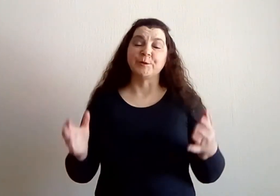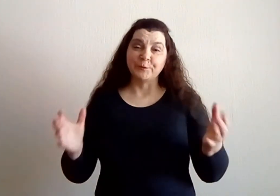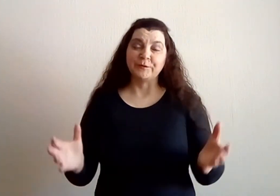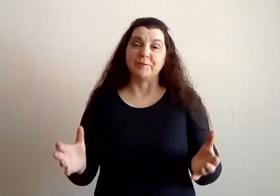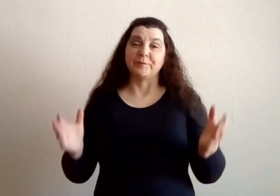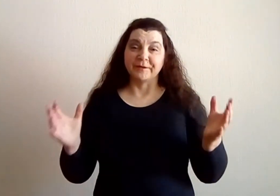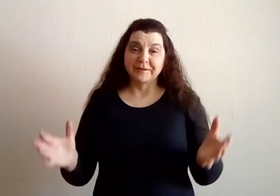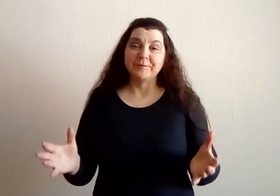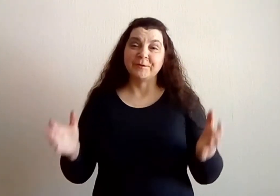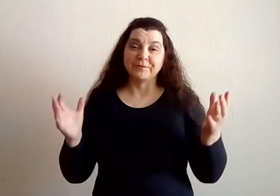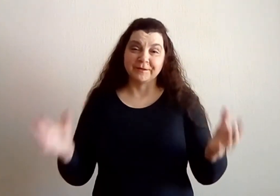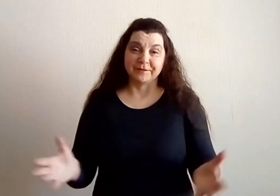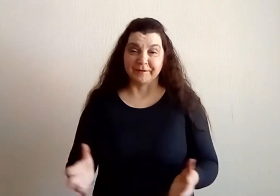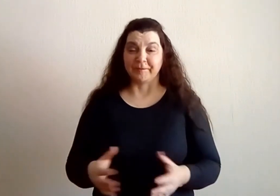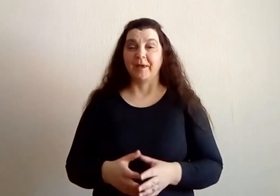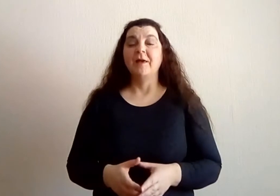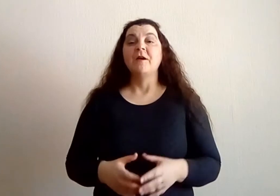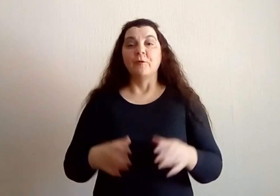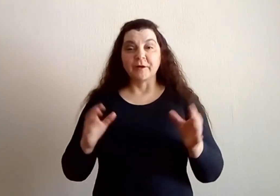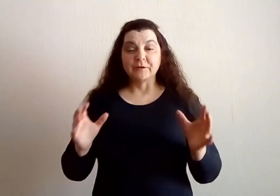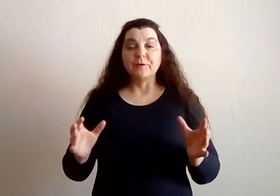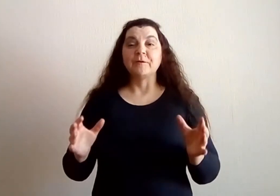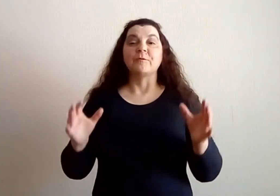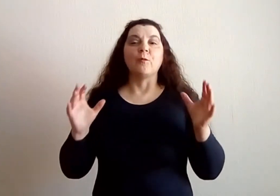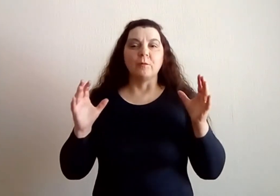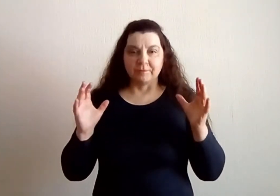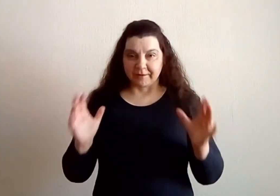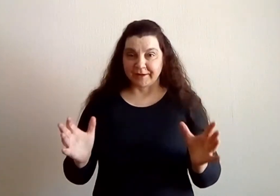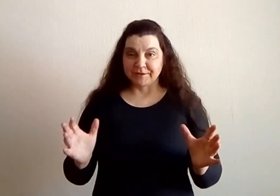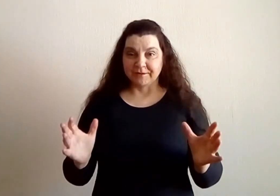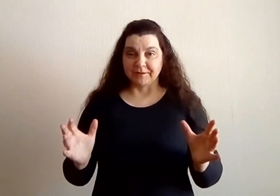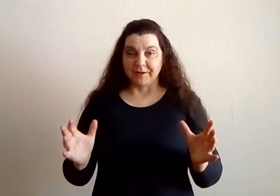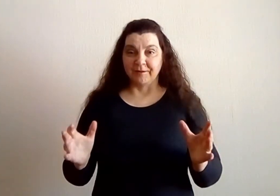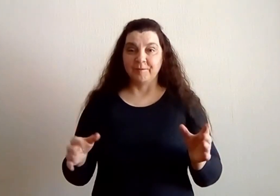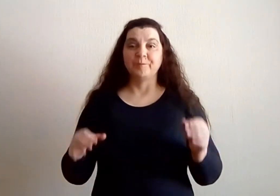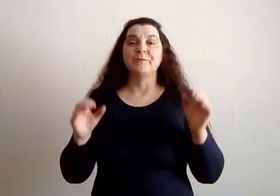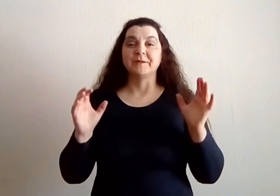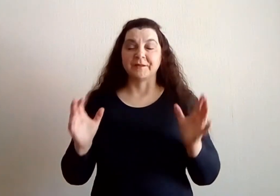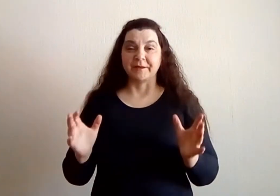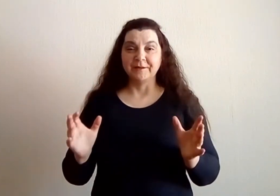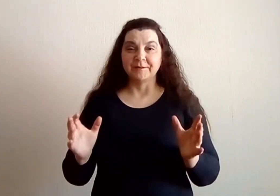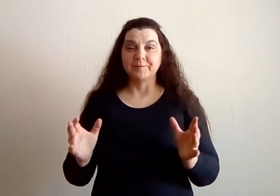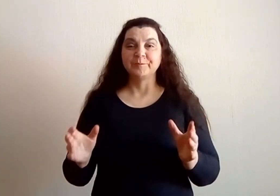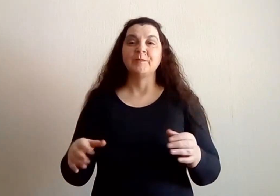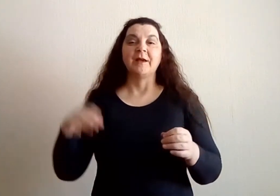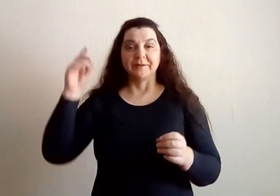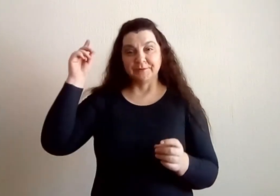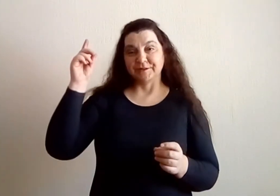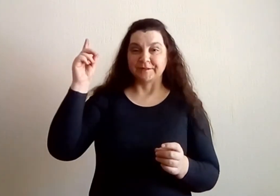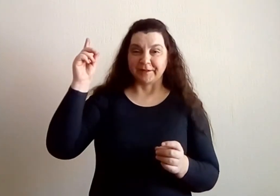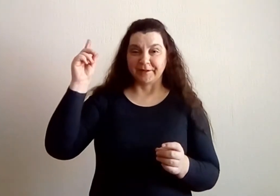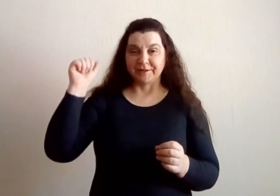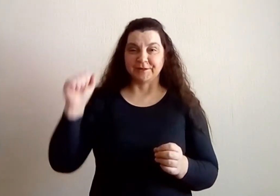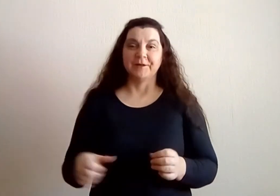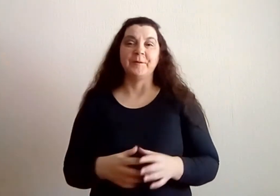русскими простыми офицерами, у которых каждый день стоит от вышестоящих